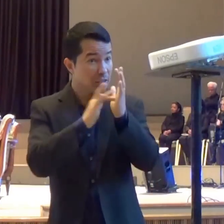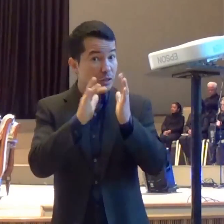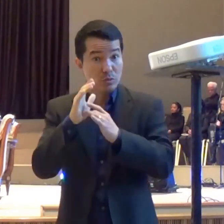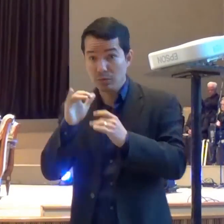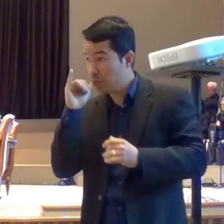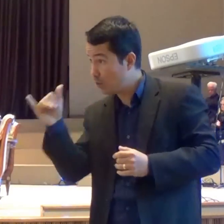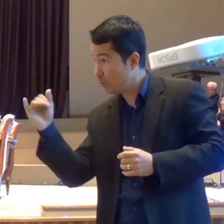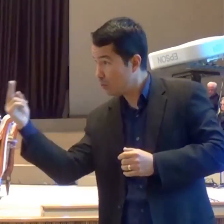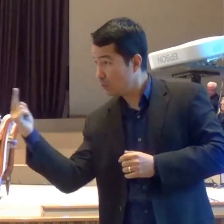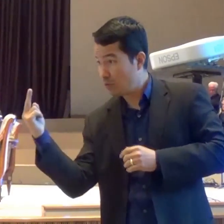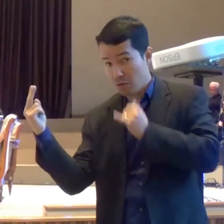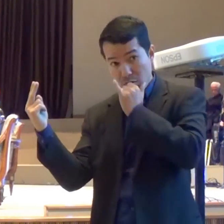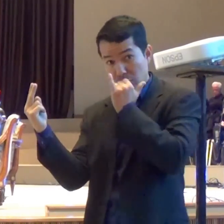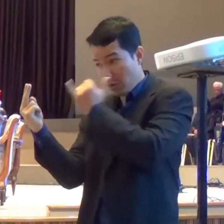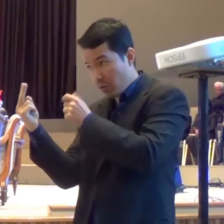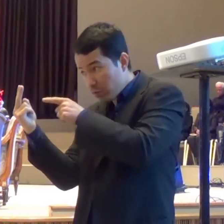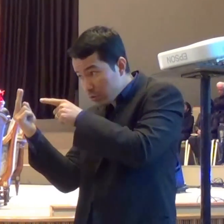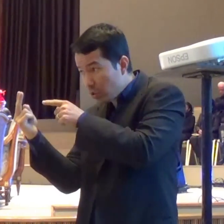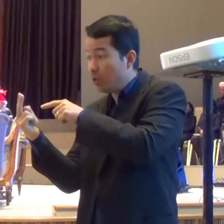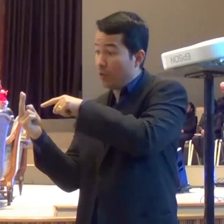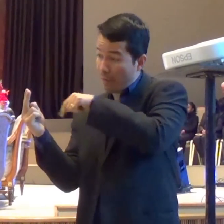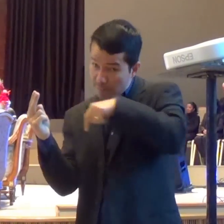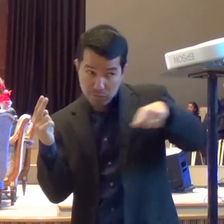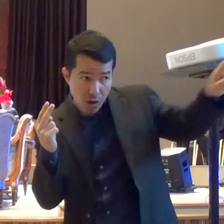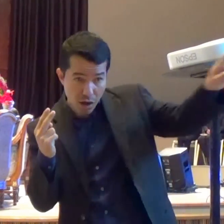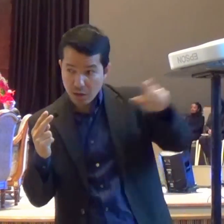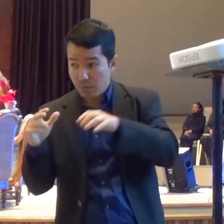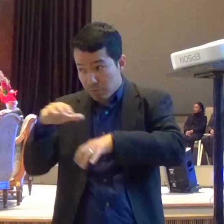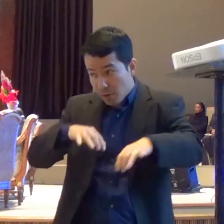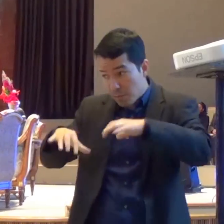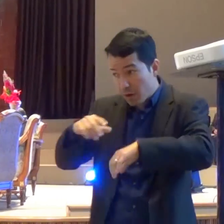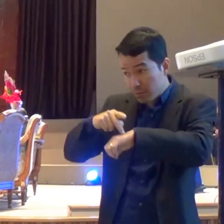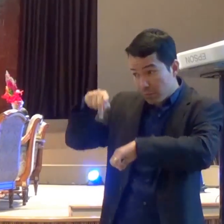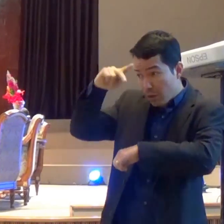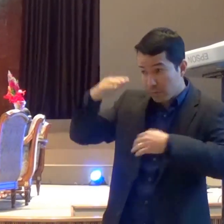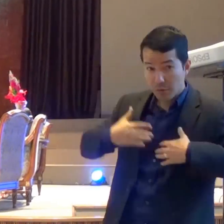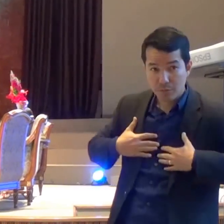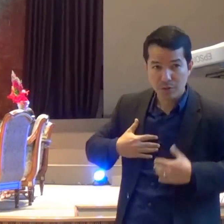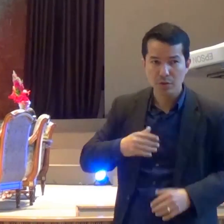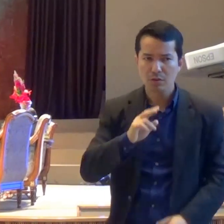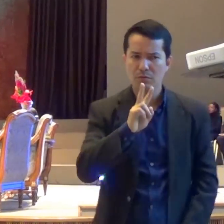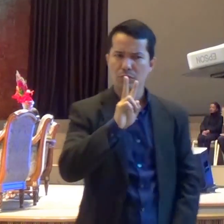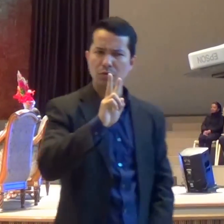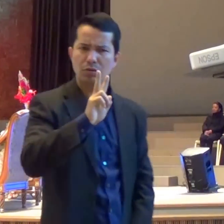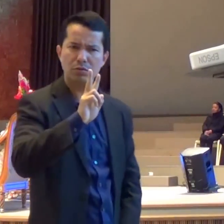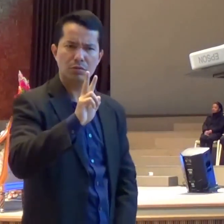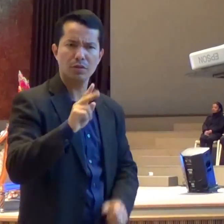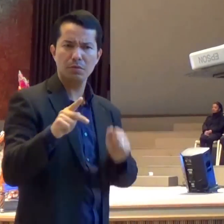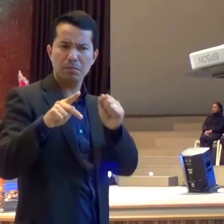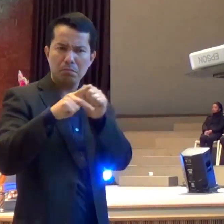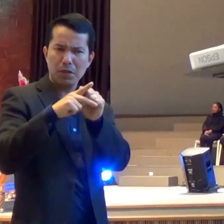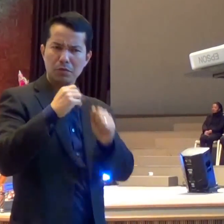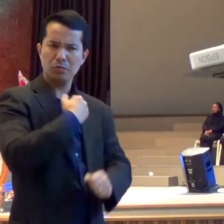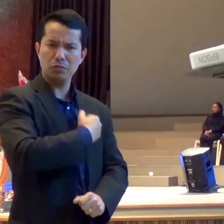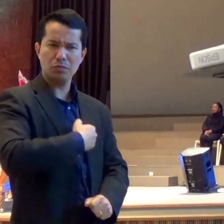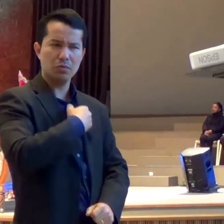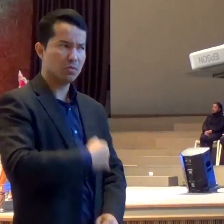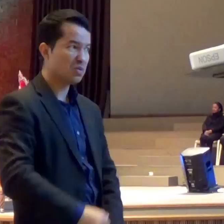e preparem para mim E aí eu acho que os discípulos ficaram meio preocupados Preparar como?